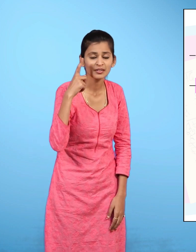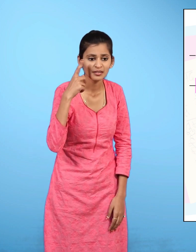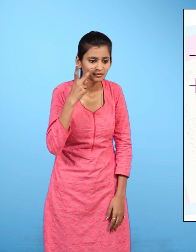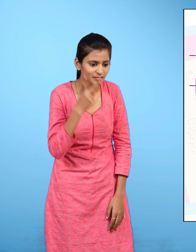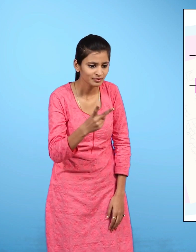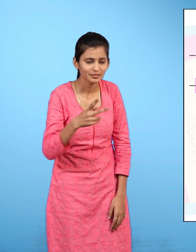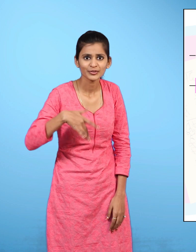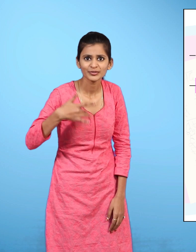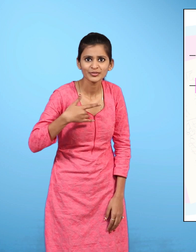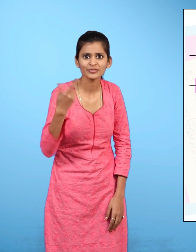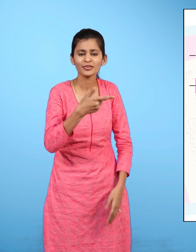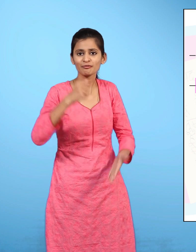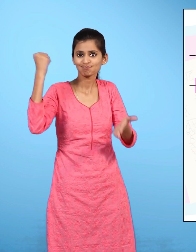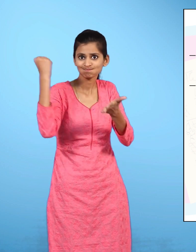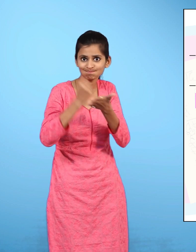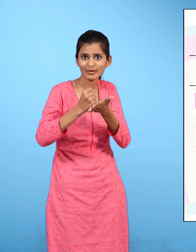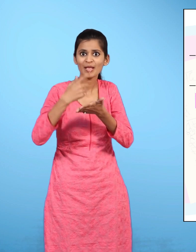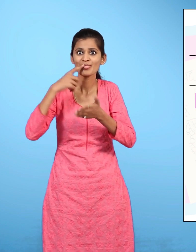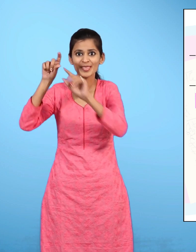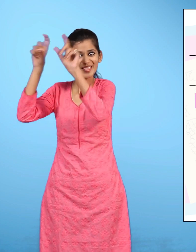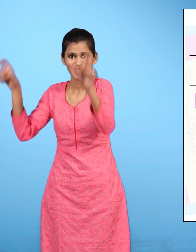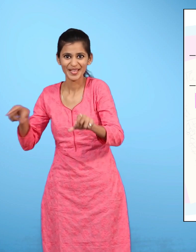चिठियों पर डाक घर का ठप्पा लगा देखा है?